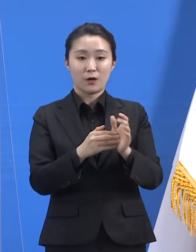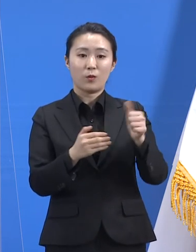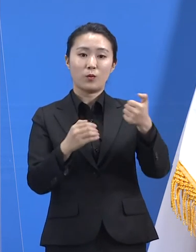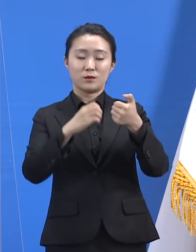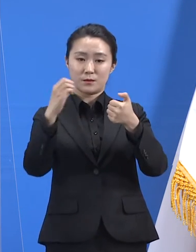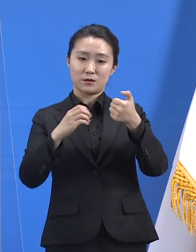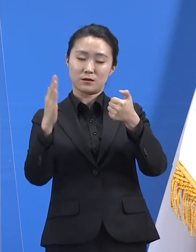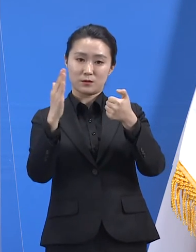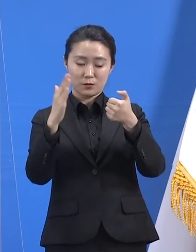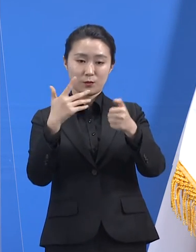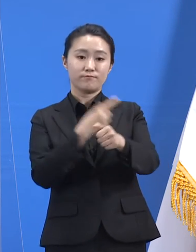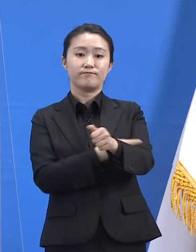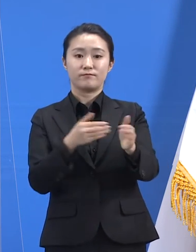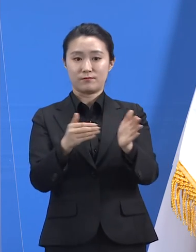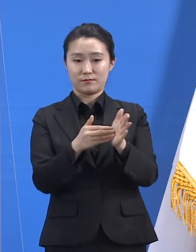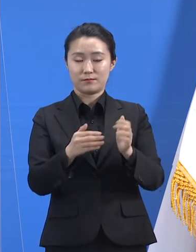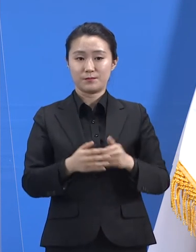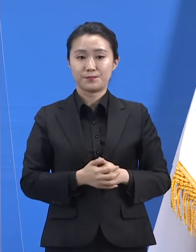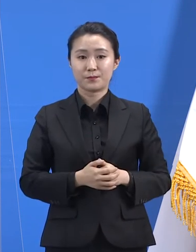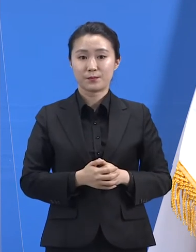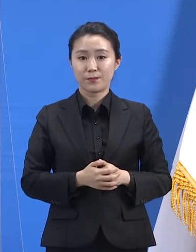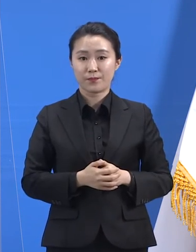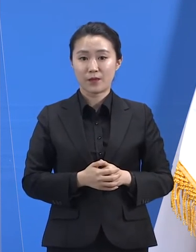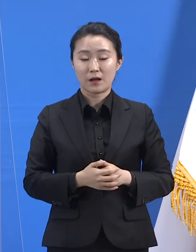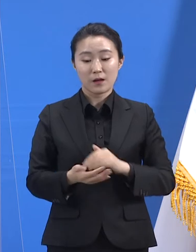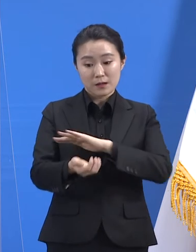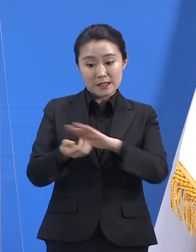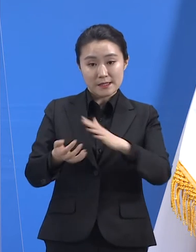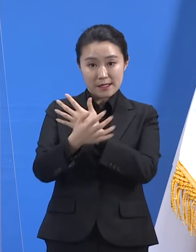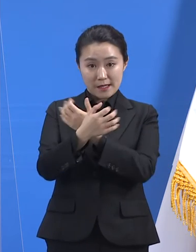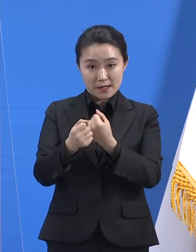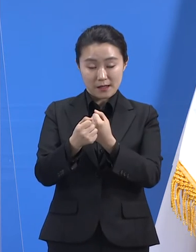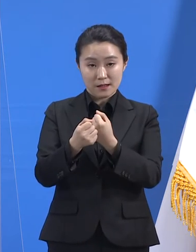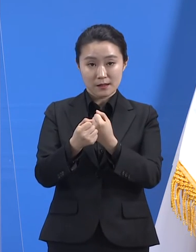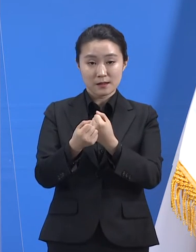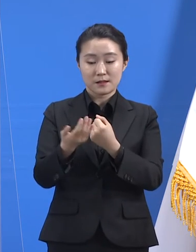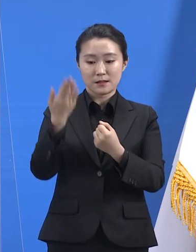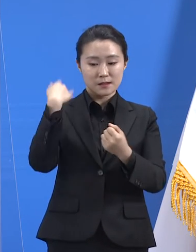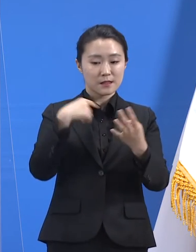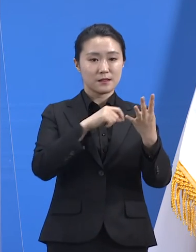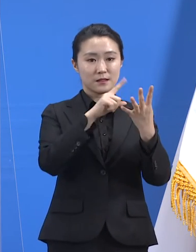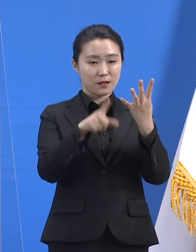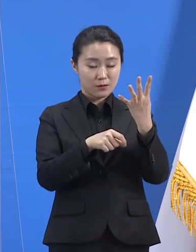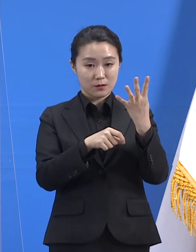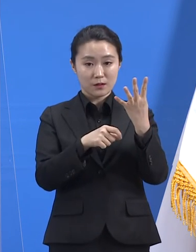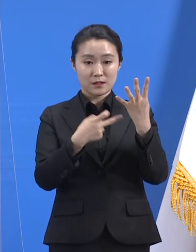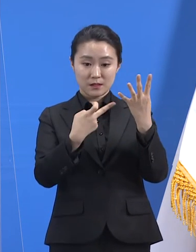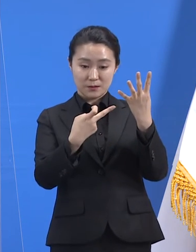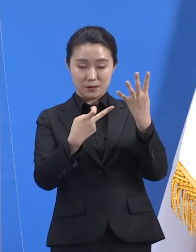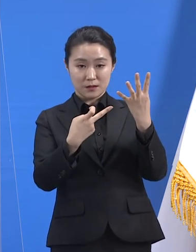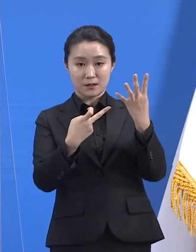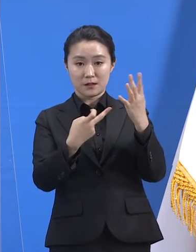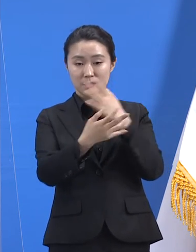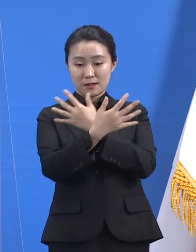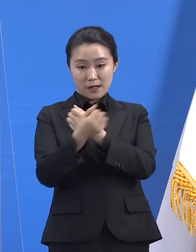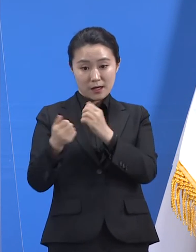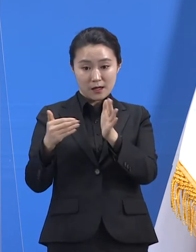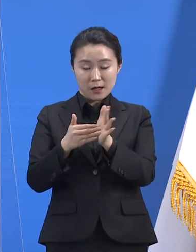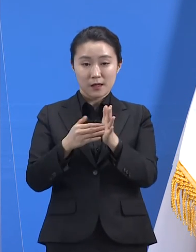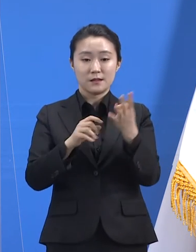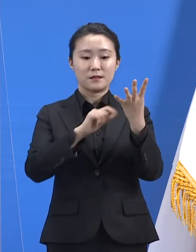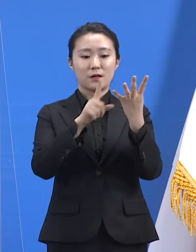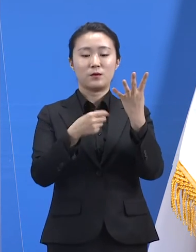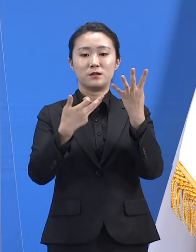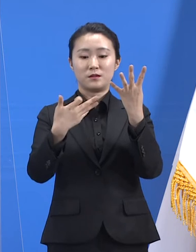사전예약은 지난 4월 10일부터 받고 있으며 19일부터 접종이 시작되었습니다. 27일 기준